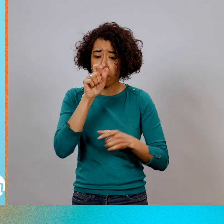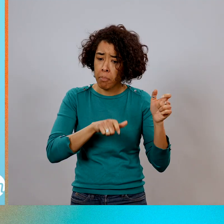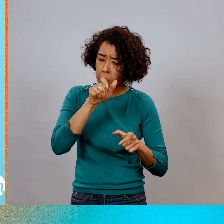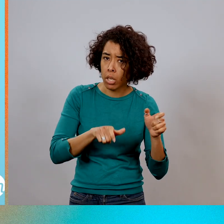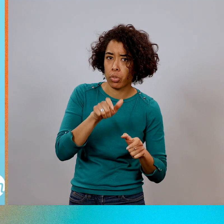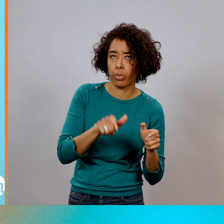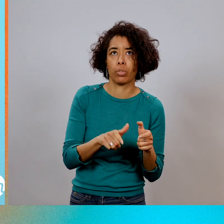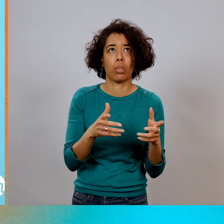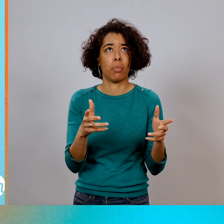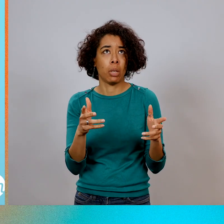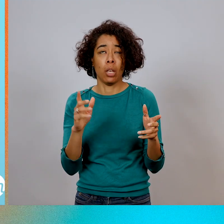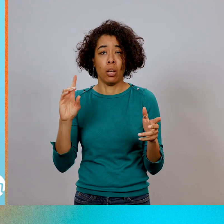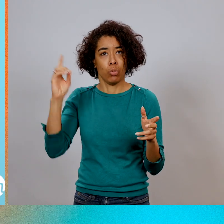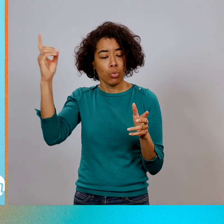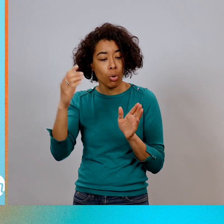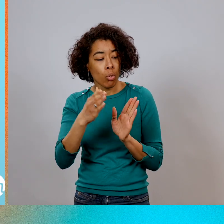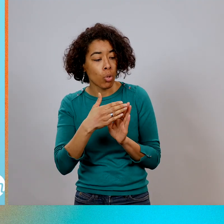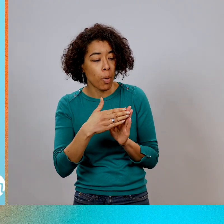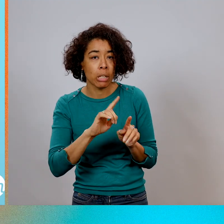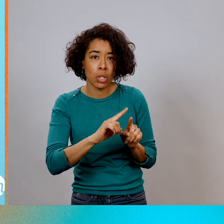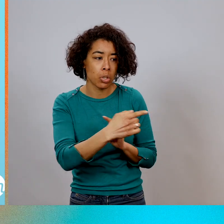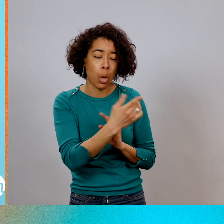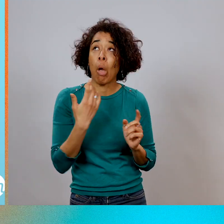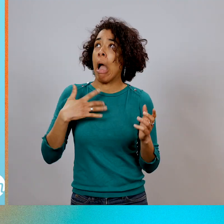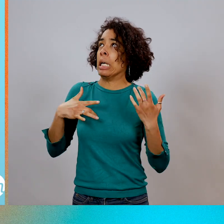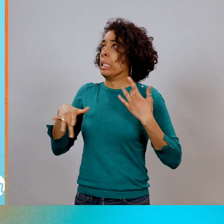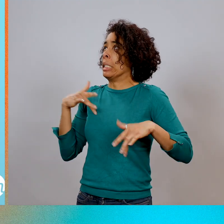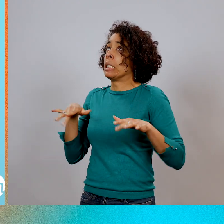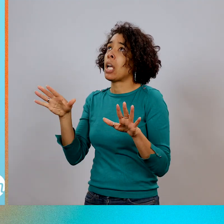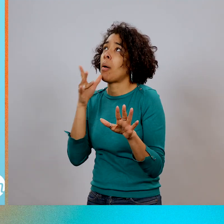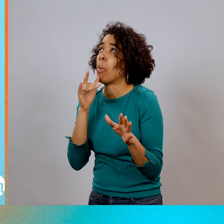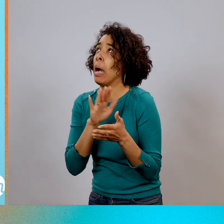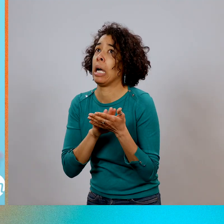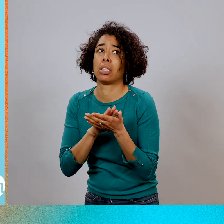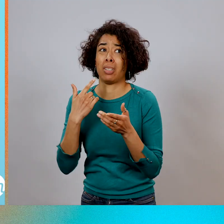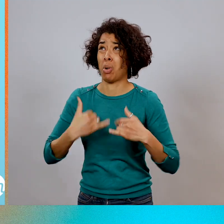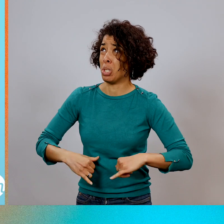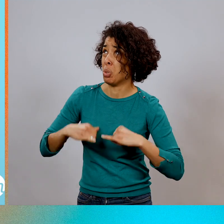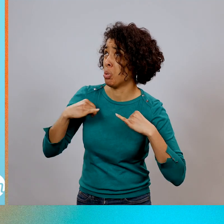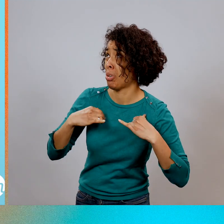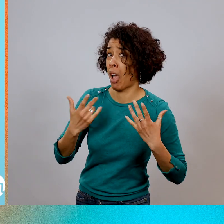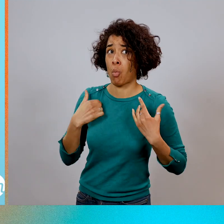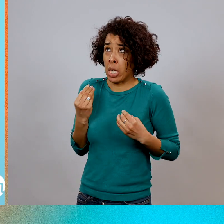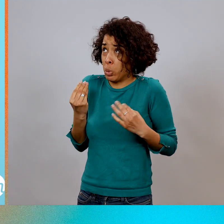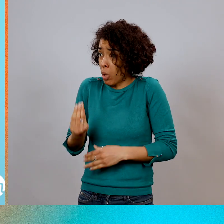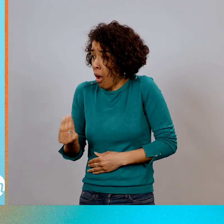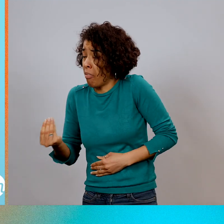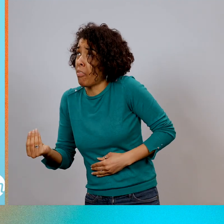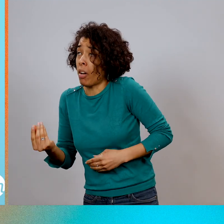à la demande du Seigneur, vont essayer de trouver des excuses. « Je suis trop jeune, je ne suis qu'un enfant. » On voit également Moïse